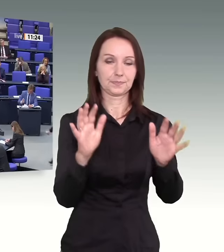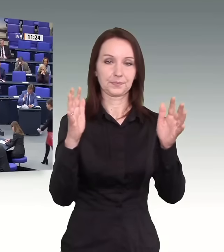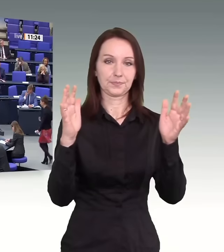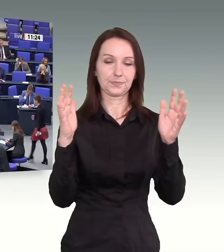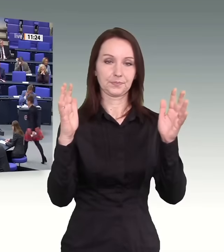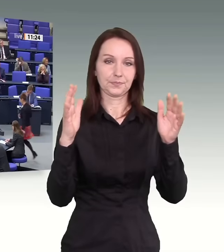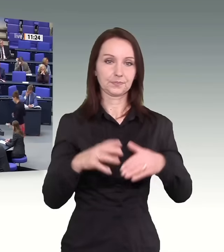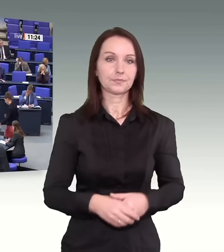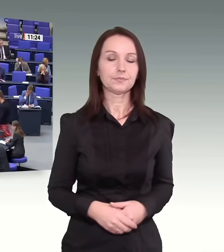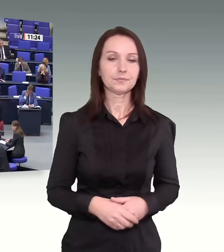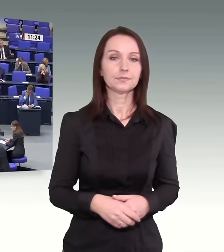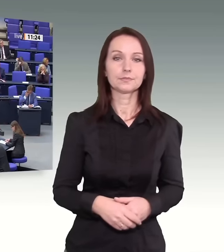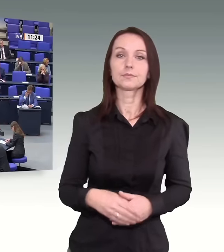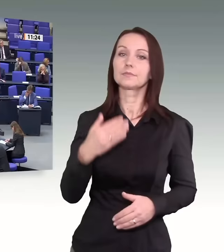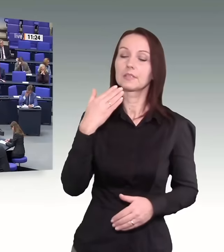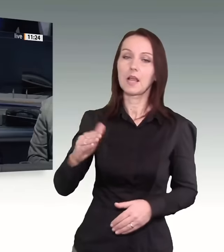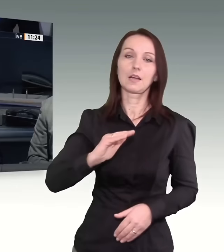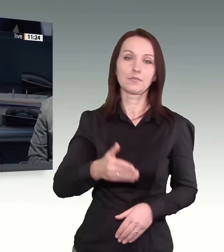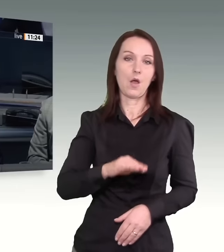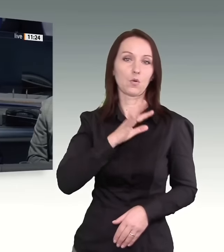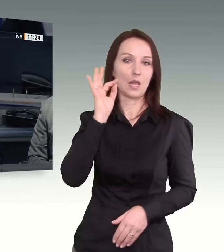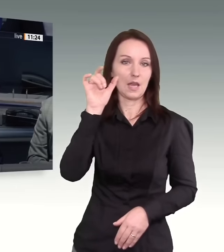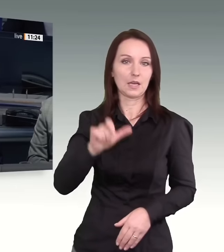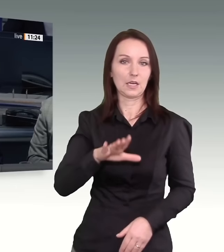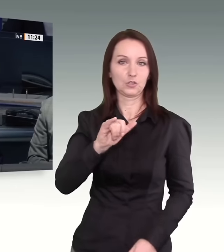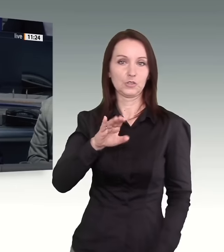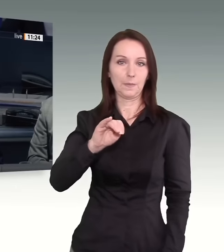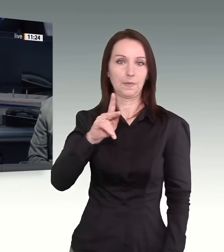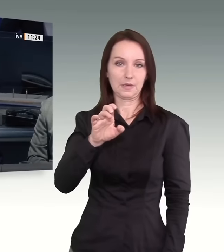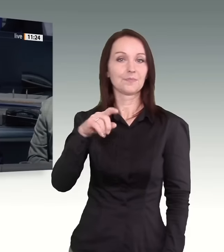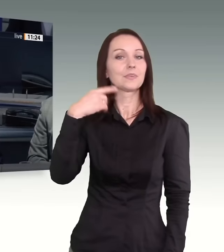Vielen Dank, Frau Kollegin Schimpke. Nächster Redner ist der Kollege Helge Lindh, SPD-Fraktion.